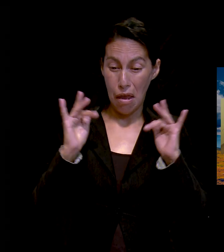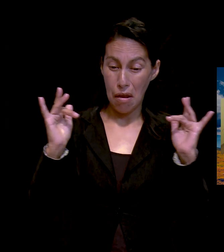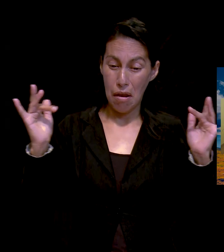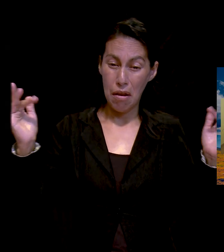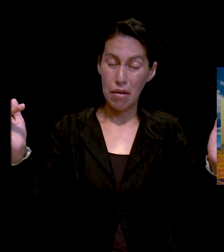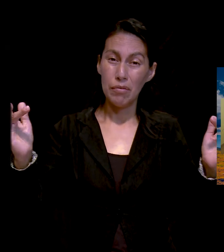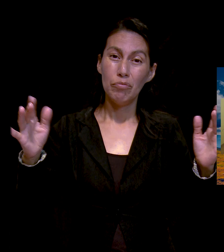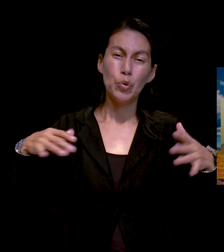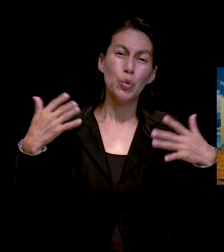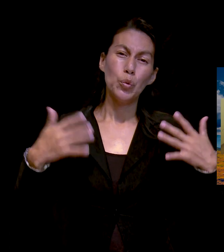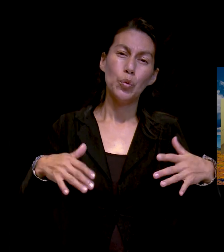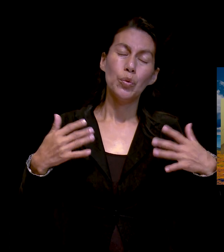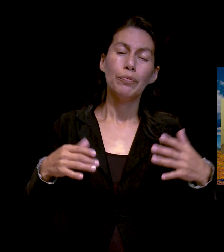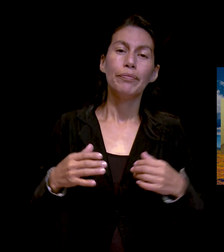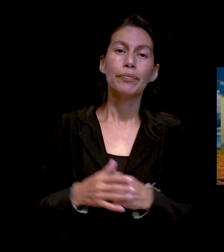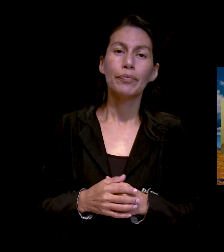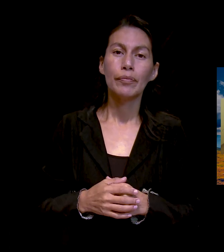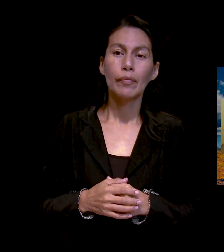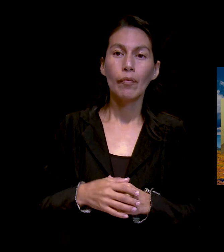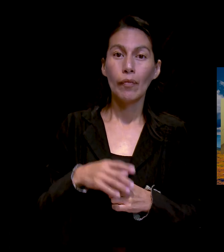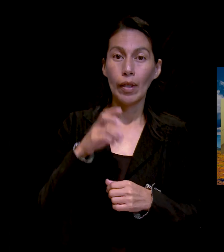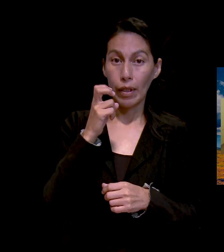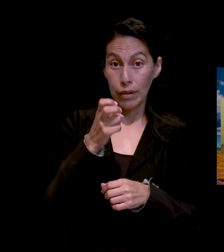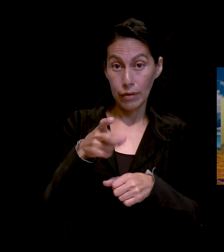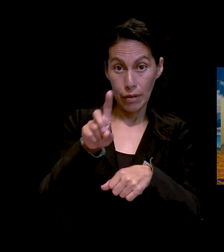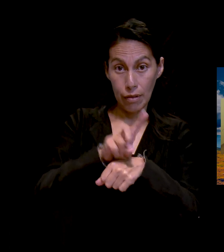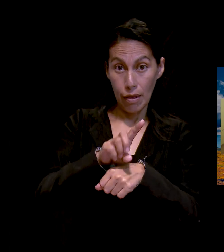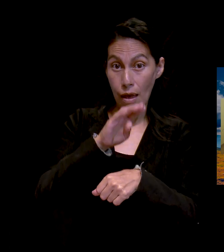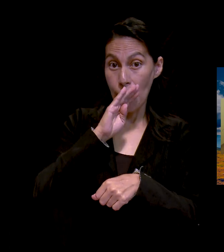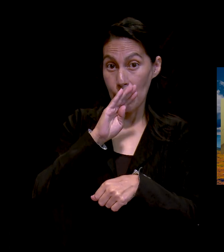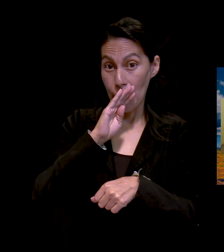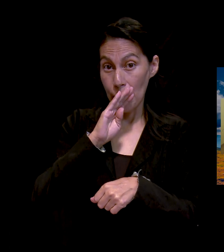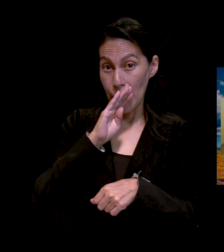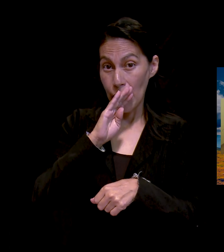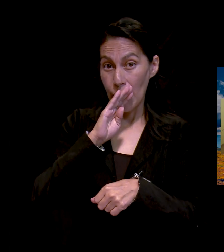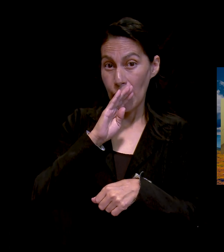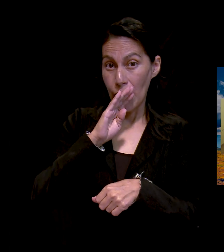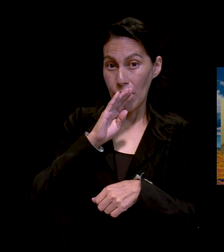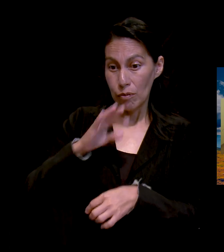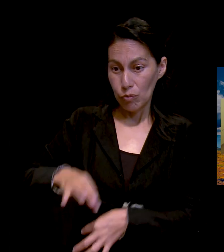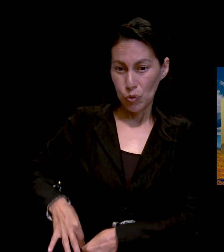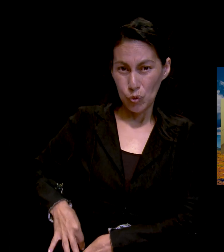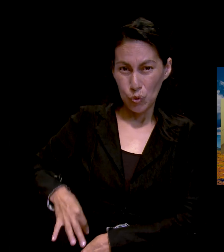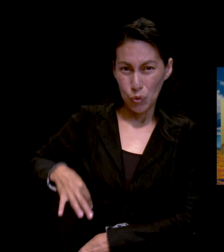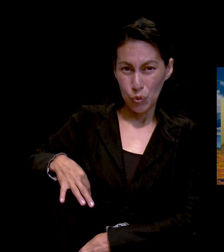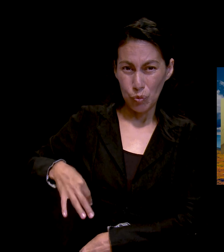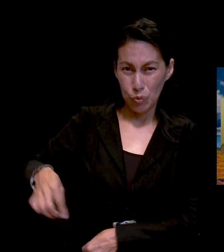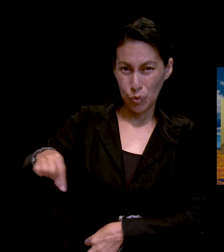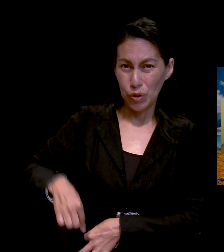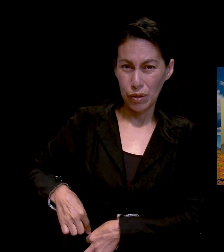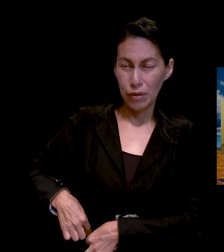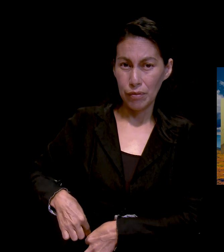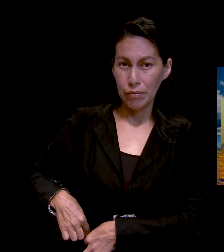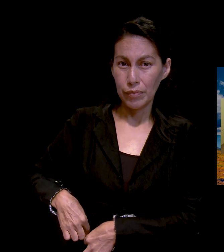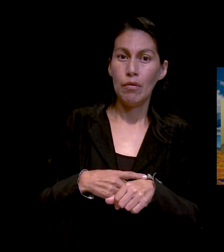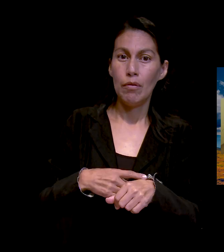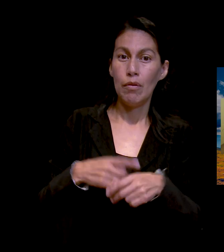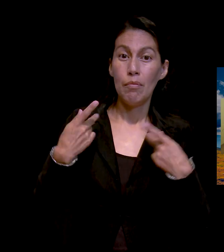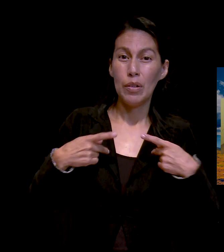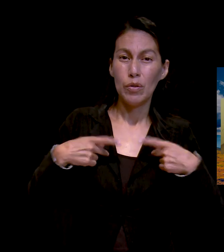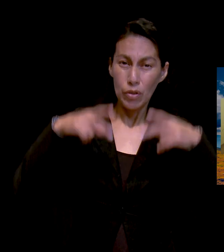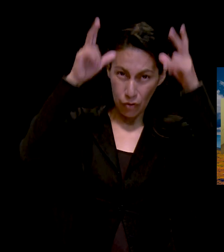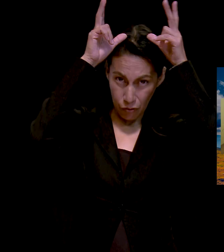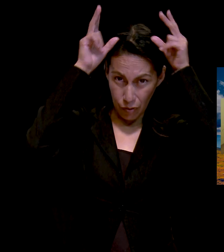vez que a mi mamá le instalaron el catéter, me acuerdo que uno, un enfermero me dijo, ven y te vas a sentar aquí.